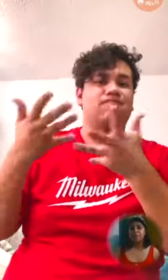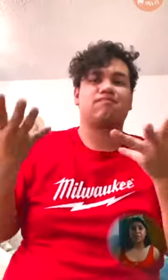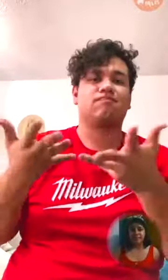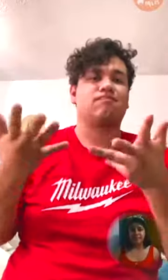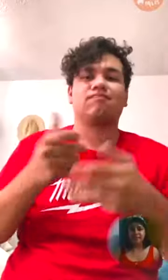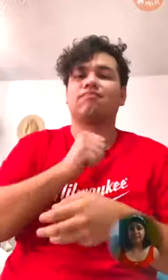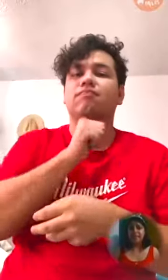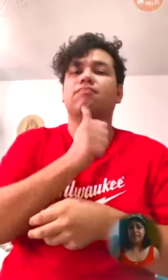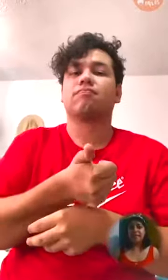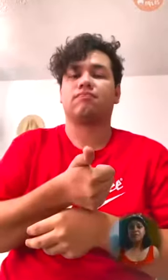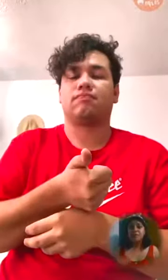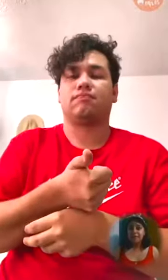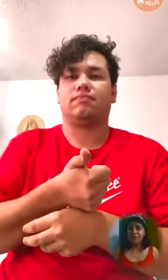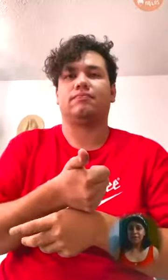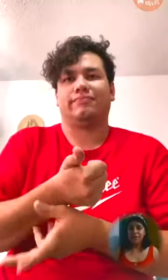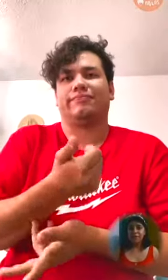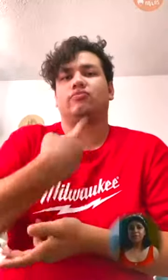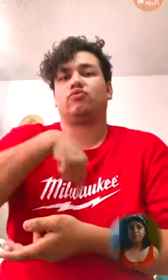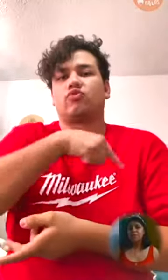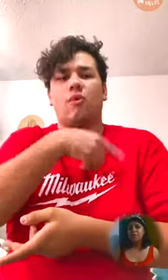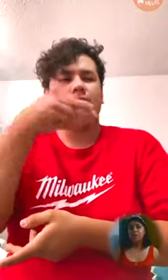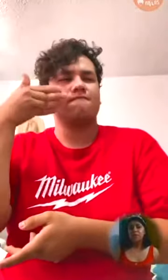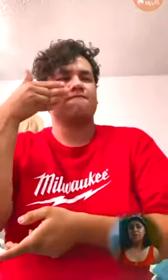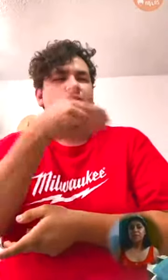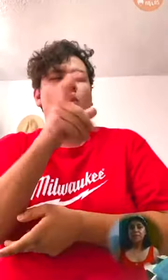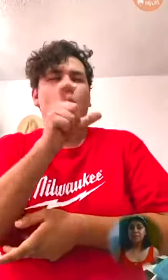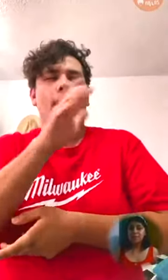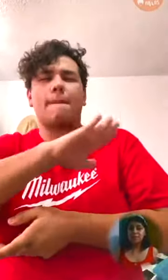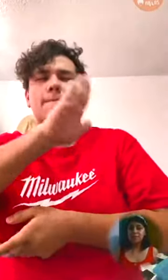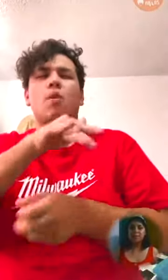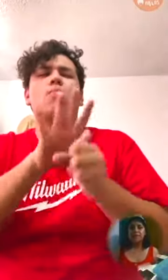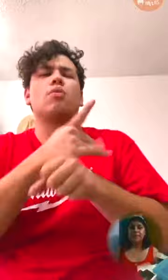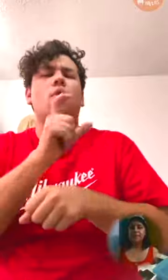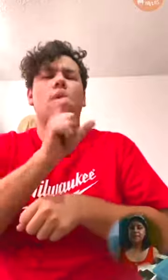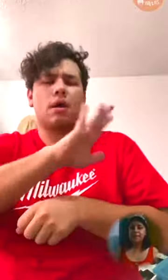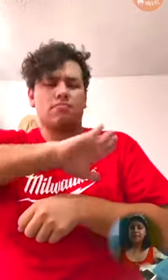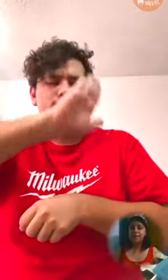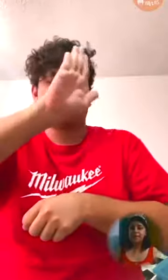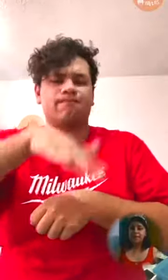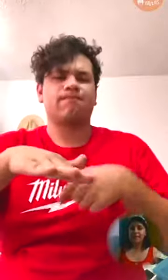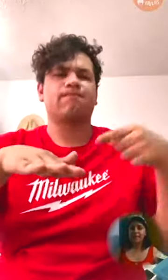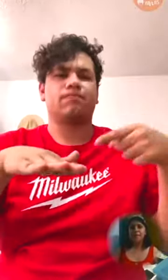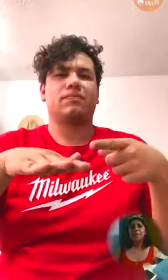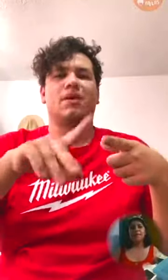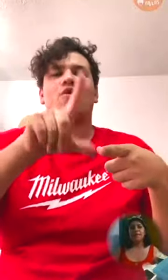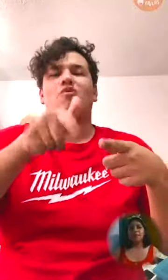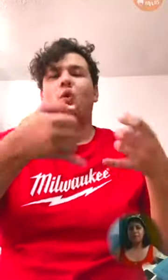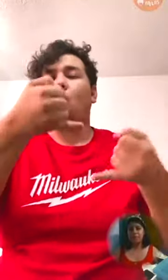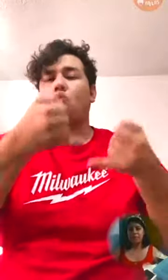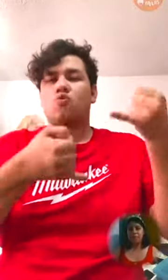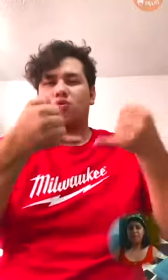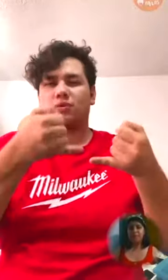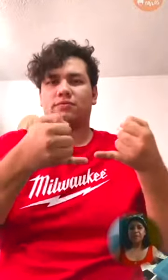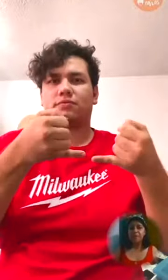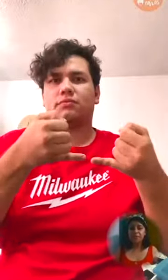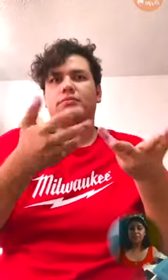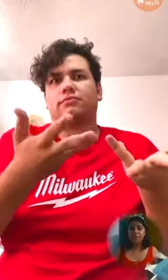hacer. Y al contrario, vamos directo a una condenación porque después de la muerte viene el juicio. Y en esta condición